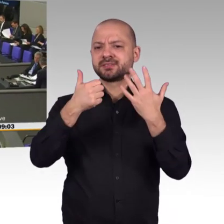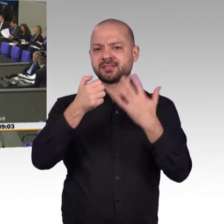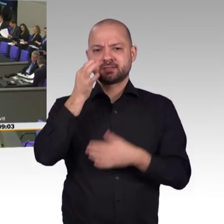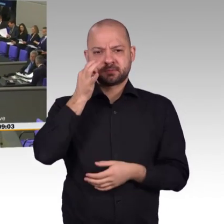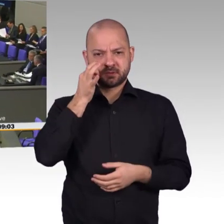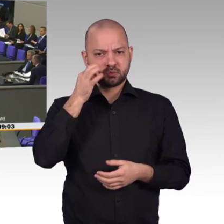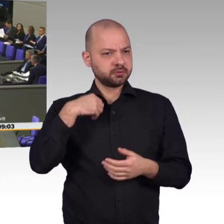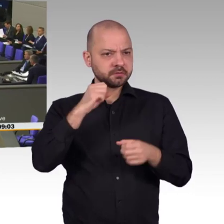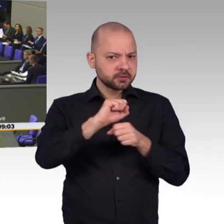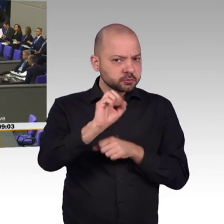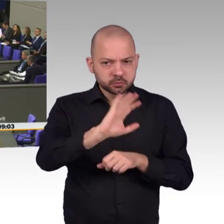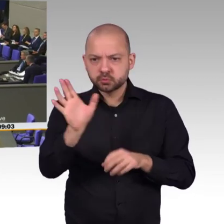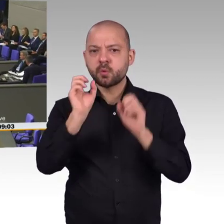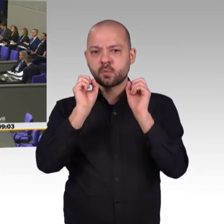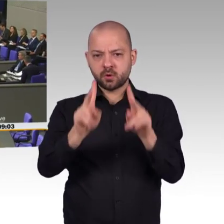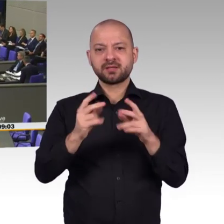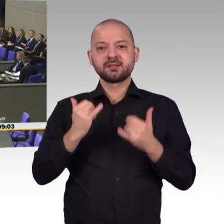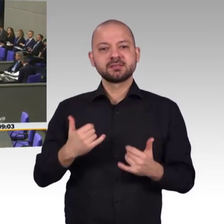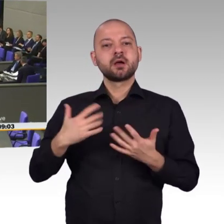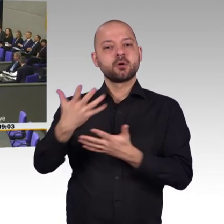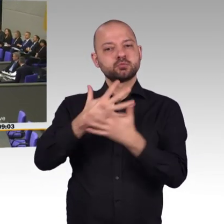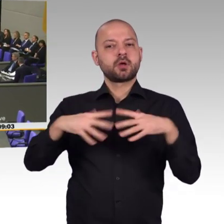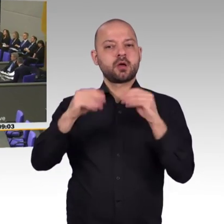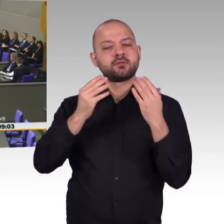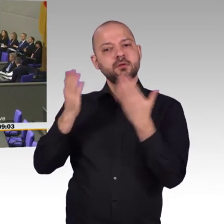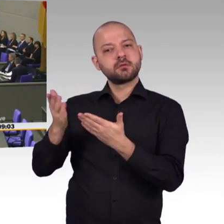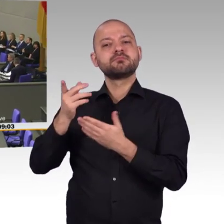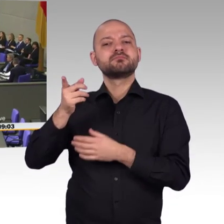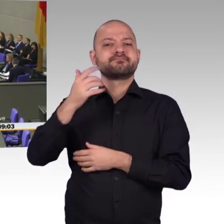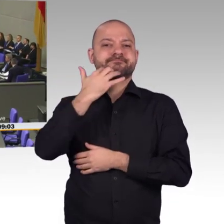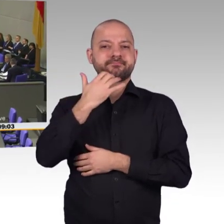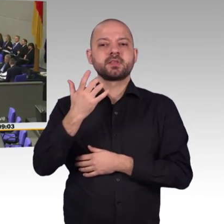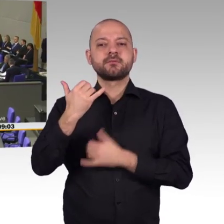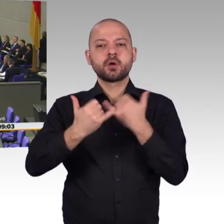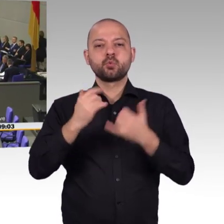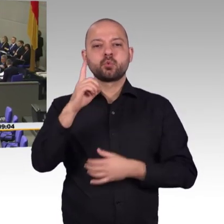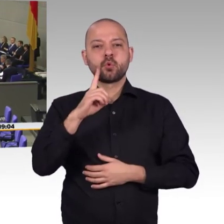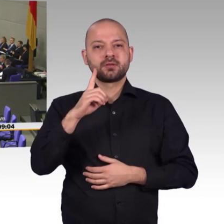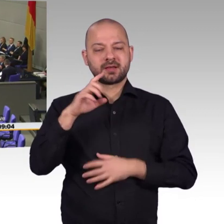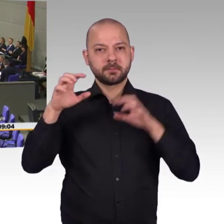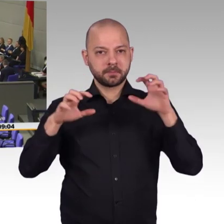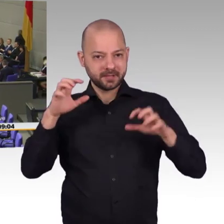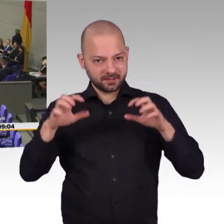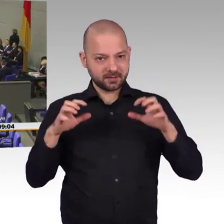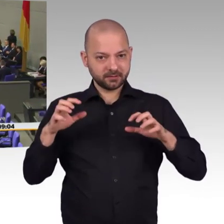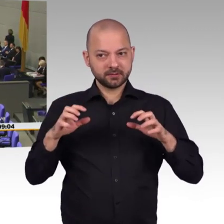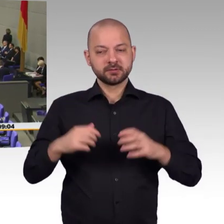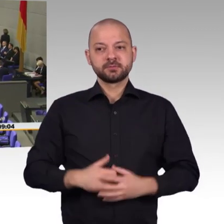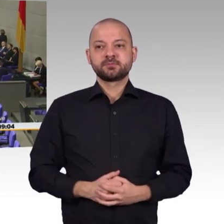Herr Präsident! Liebe Kolleginnen und Kollegen! Meine sehr geehrten Damen und Herren! Von Thomas Edison ist der Satz überliefert. Der Wert